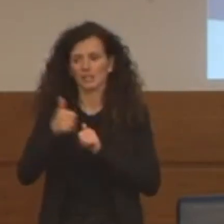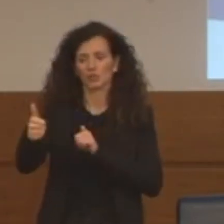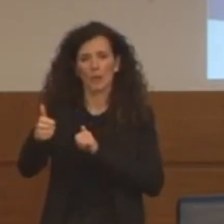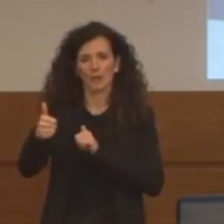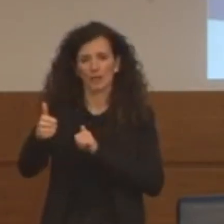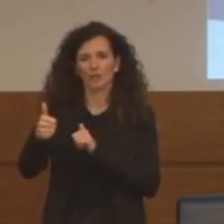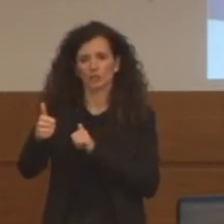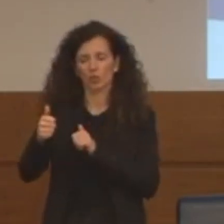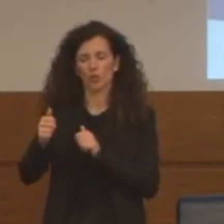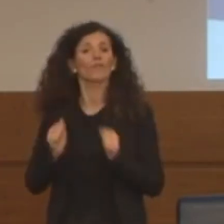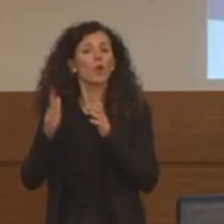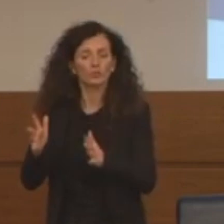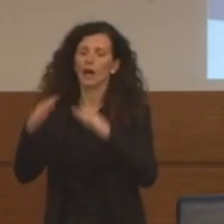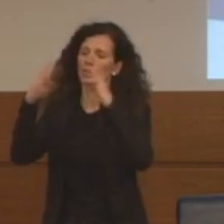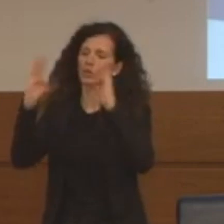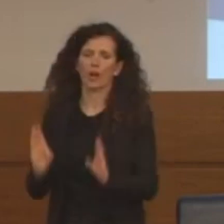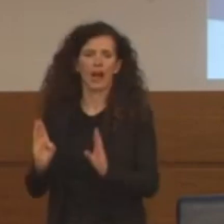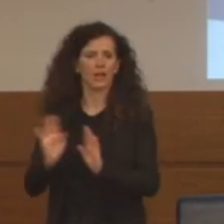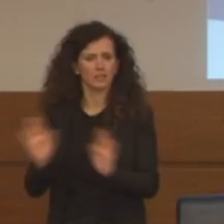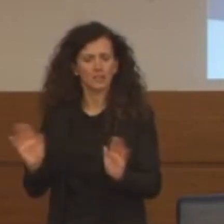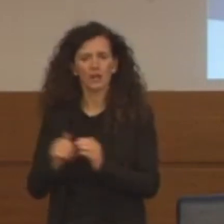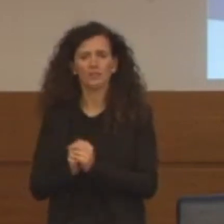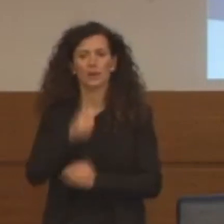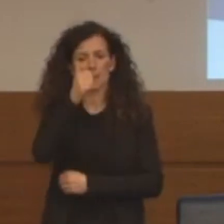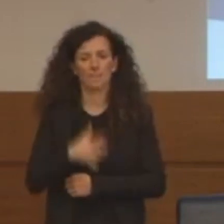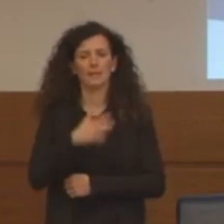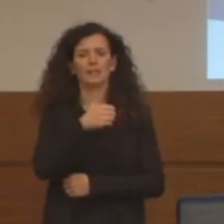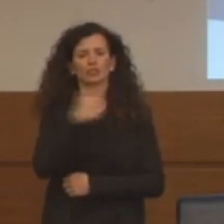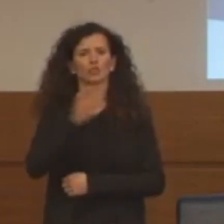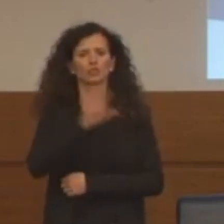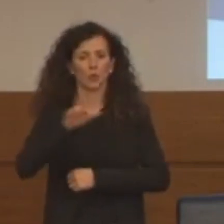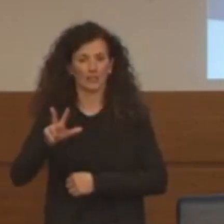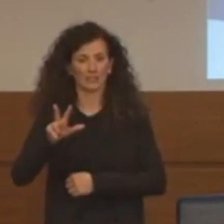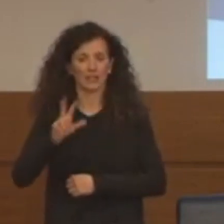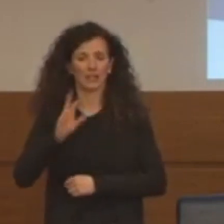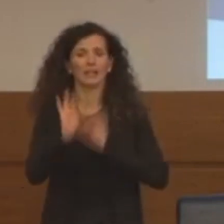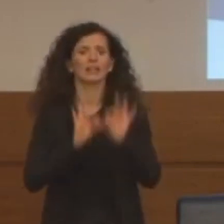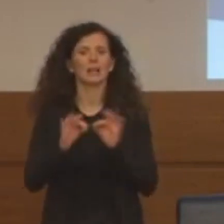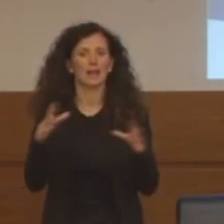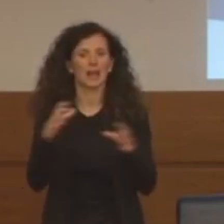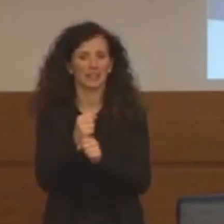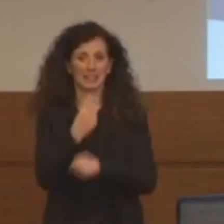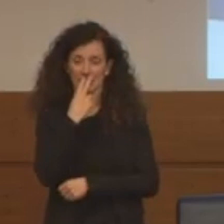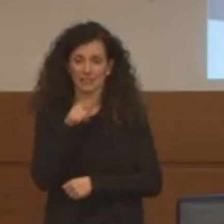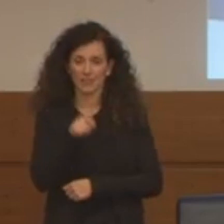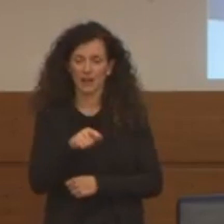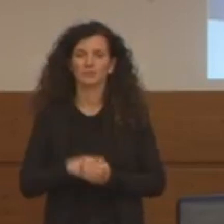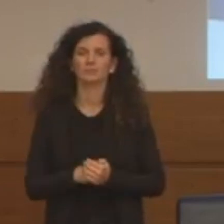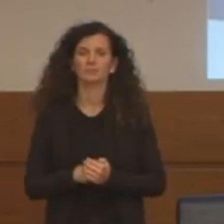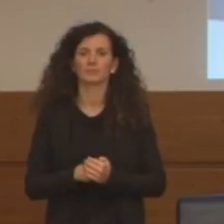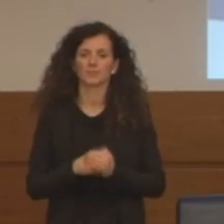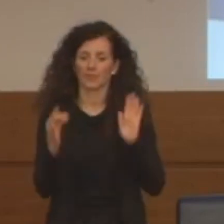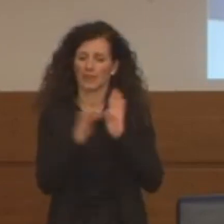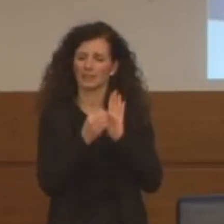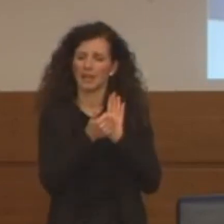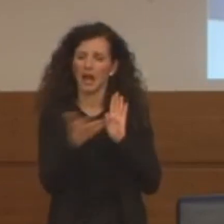fiduciario volontario a casa. 1.153 sono in terapia intensiva. Il dato è